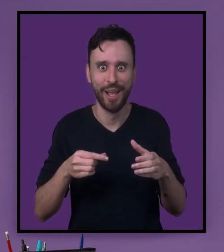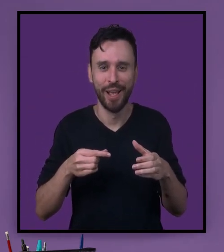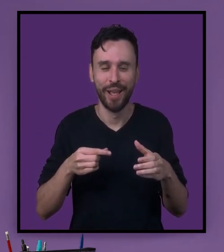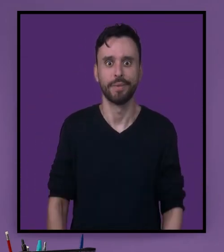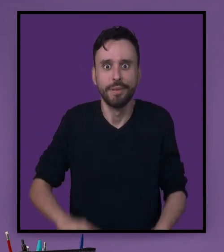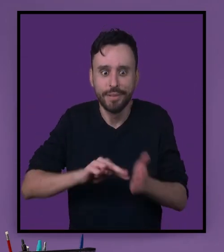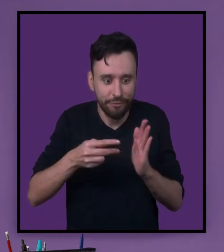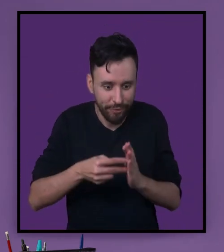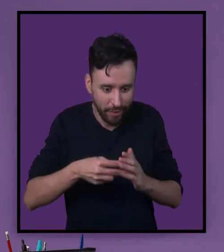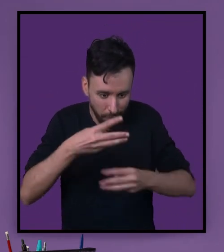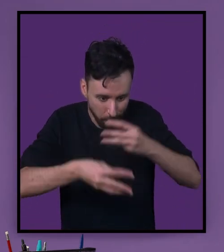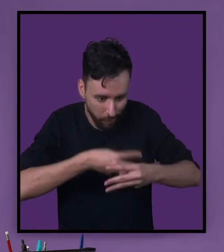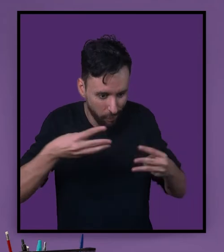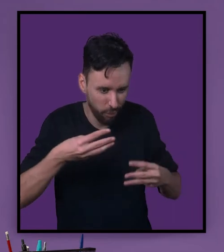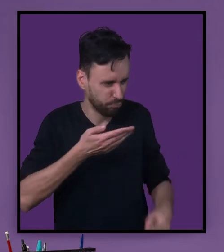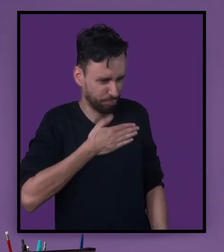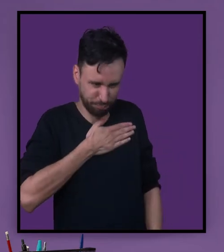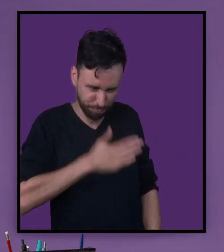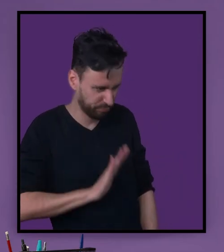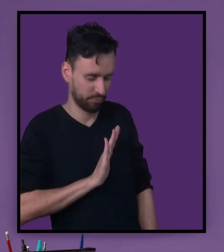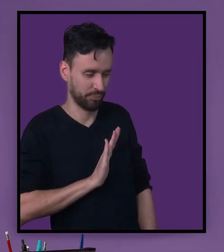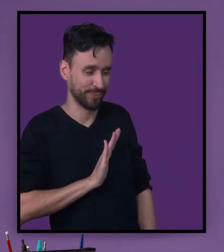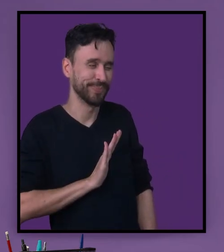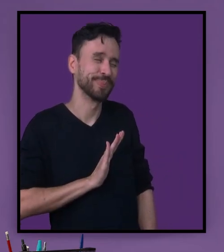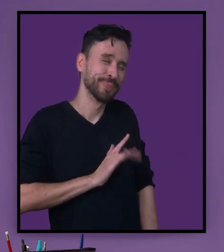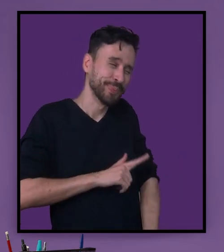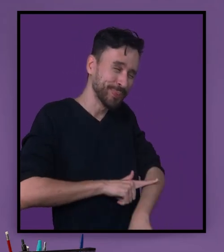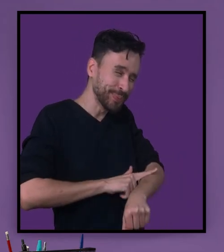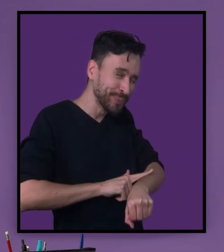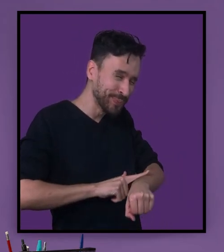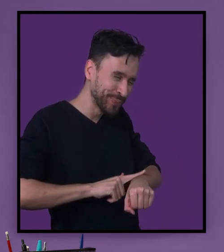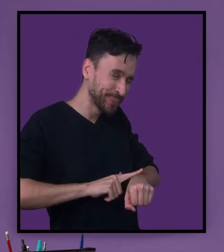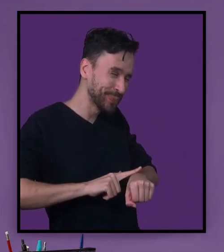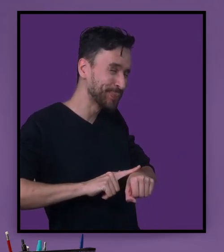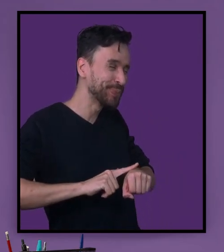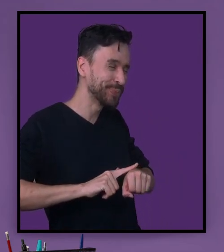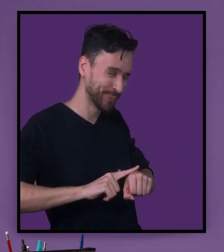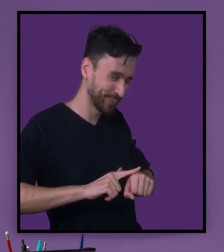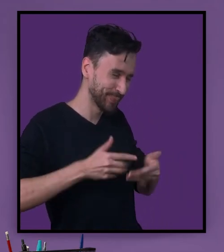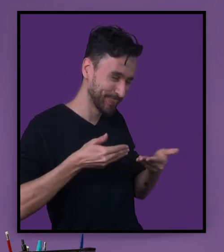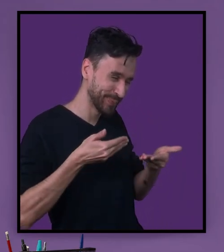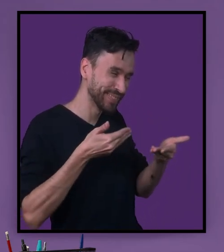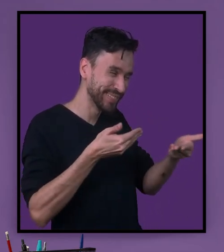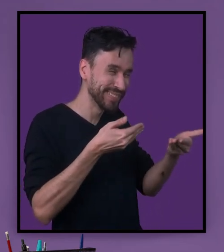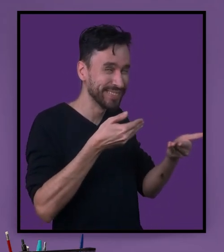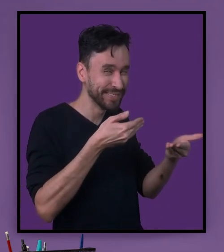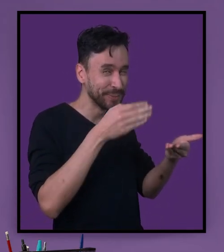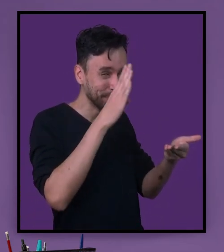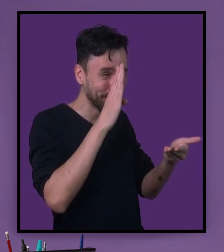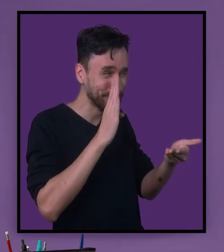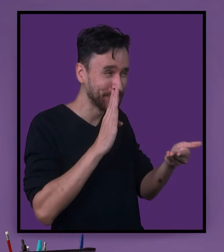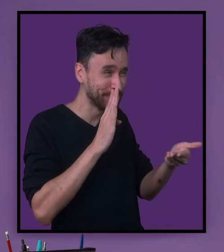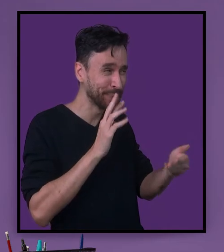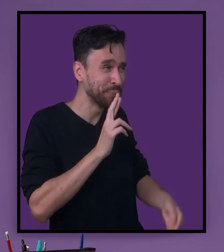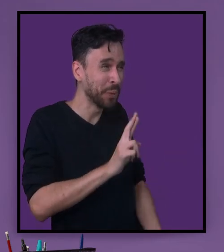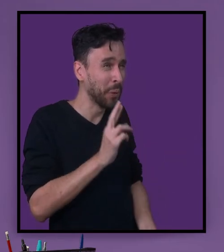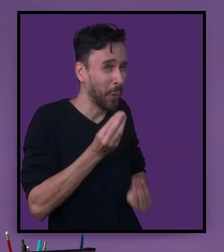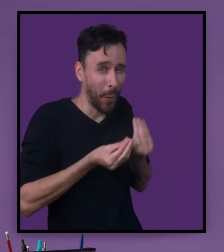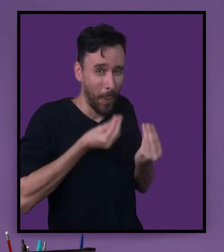lhe convidou. Dê graça. Por isso, a configuração de mão se mantém no mesmo ponto de articulação,